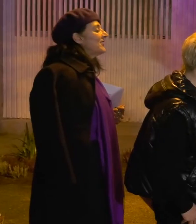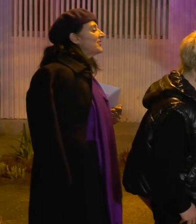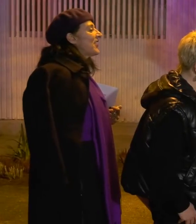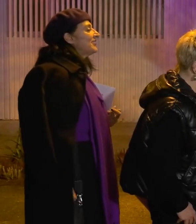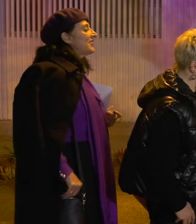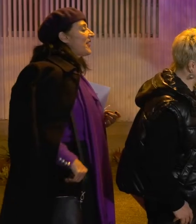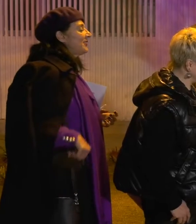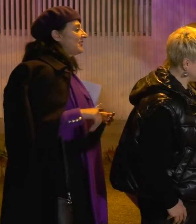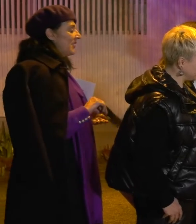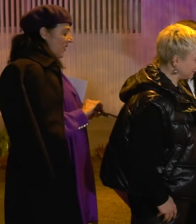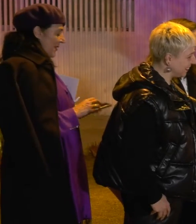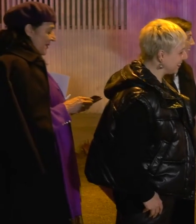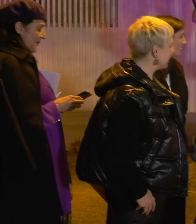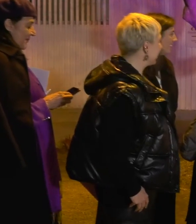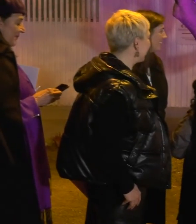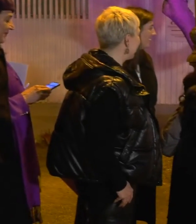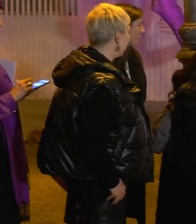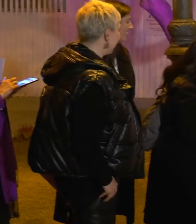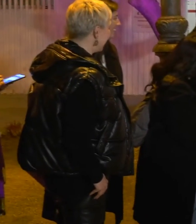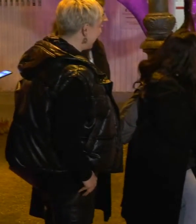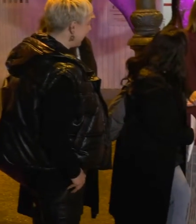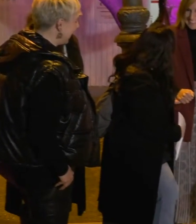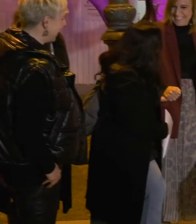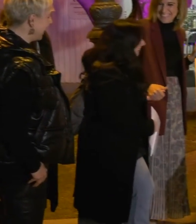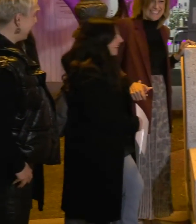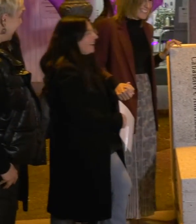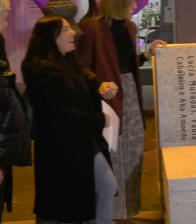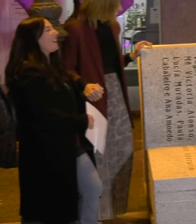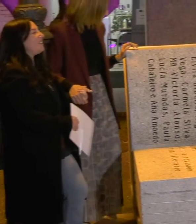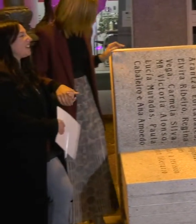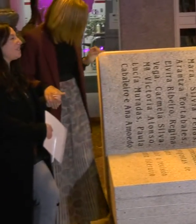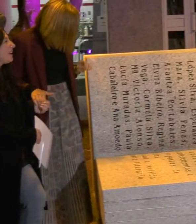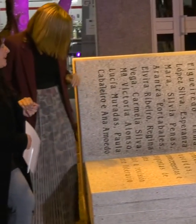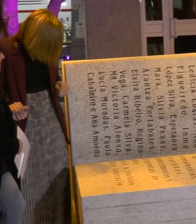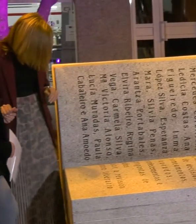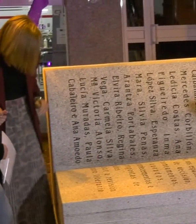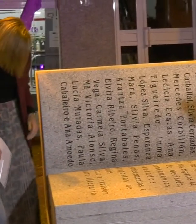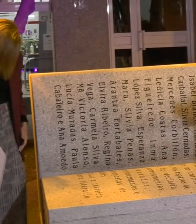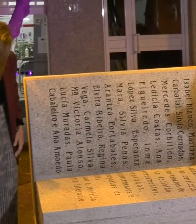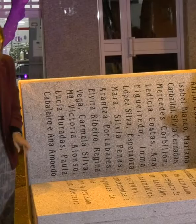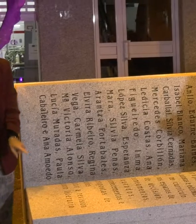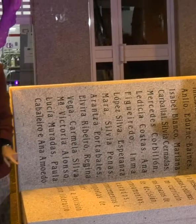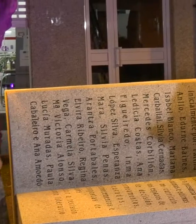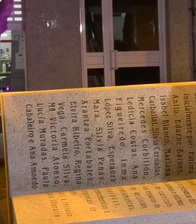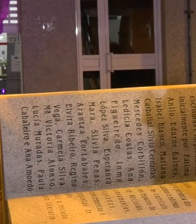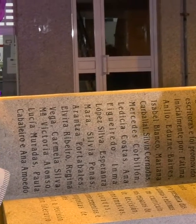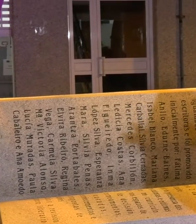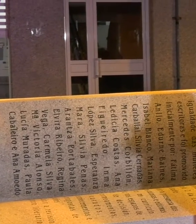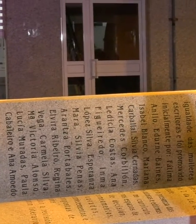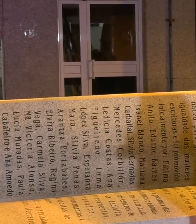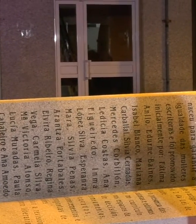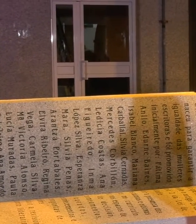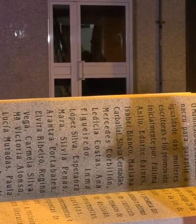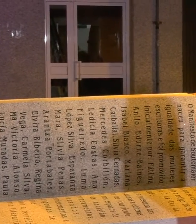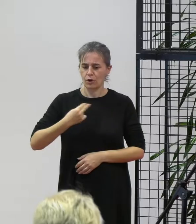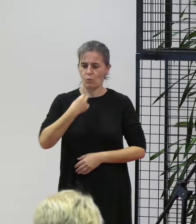mulleres da Escrita, mulleres da Cultura Que decidiron alzar